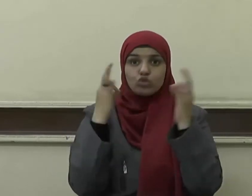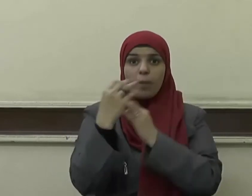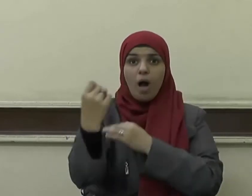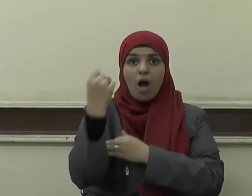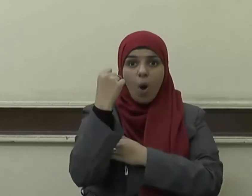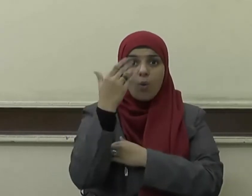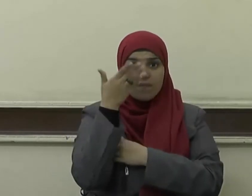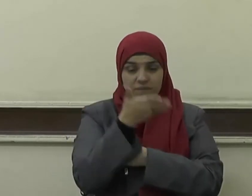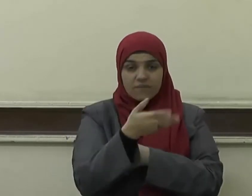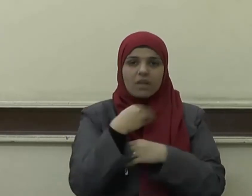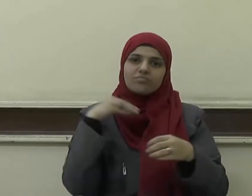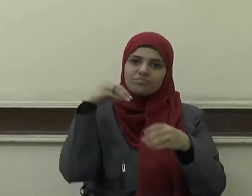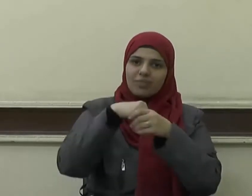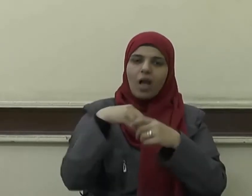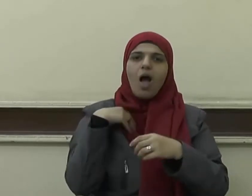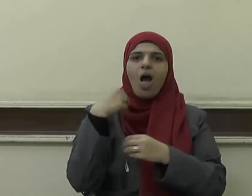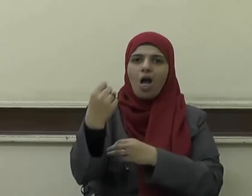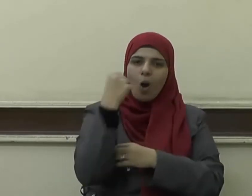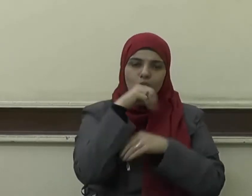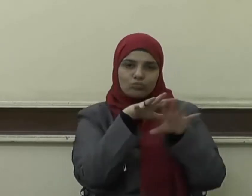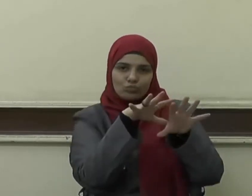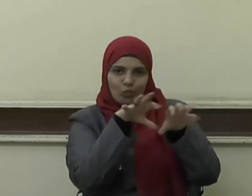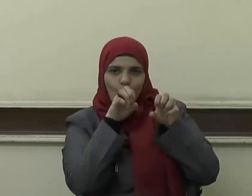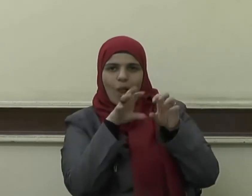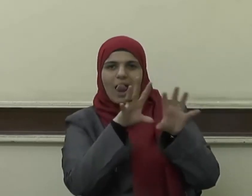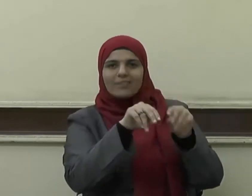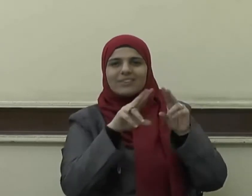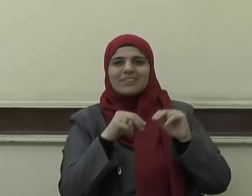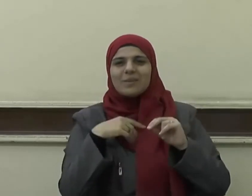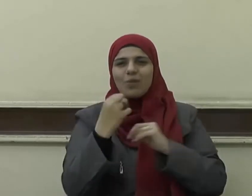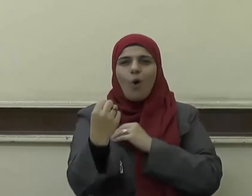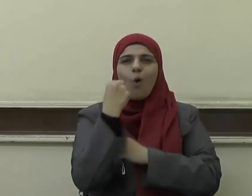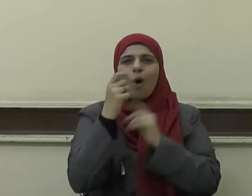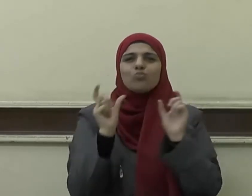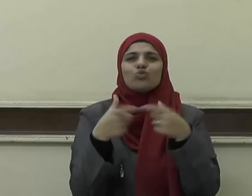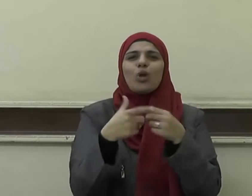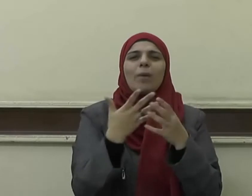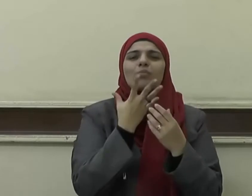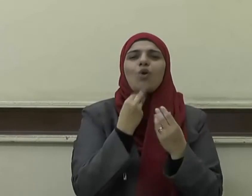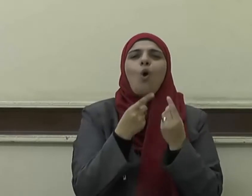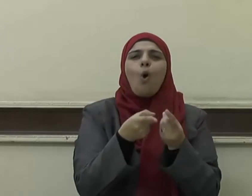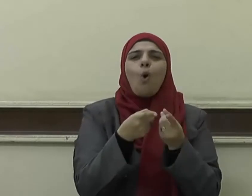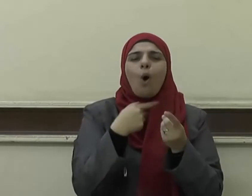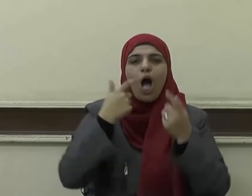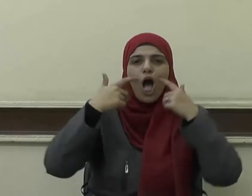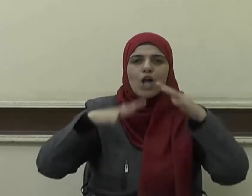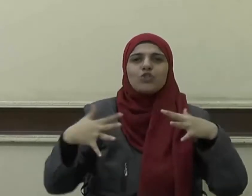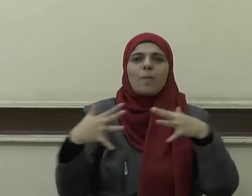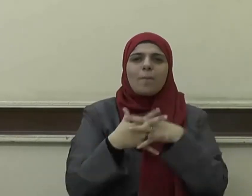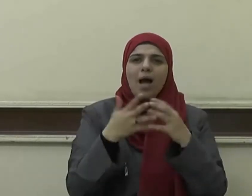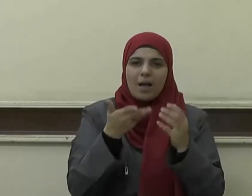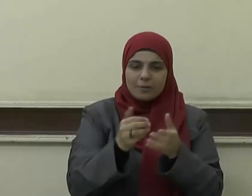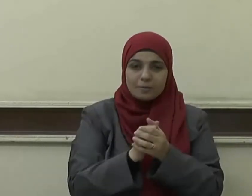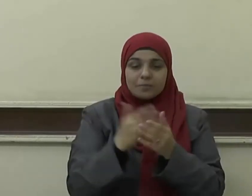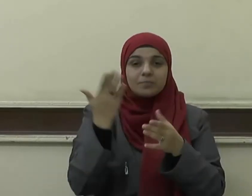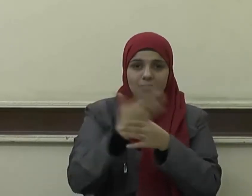قوته من قوة المجتمع الذي يعيش فيه لذلك أعلى الإسلام من قيمة المواطنة